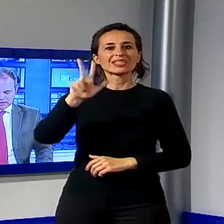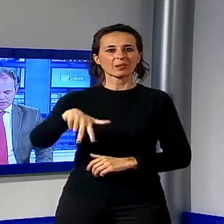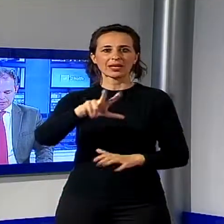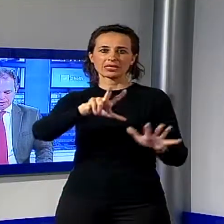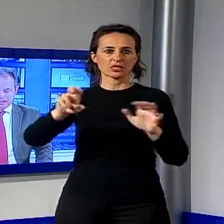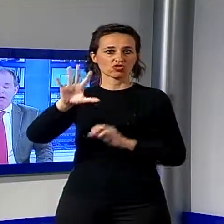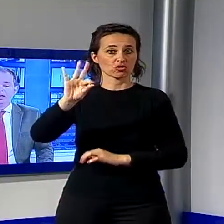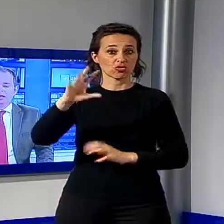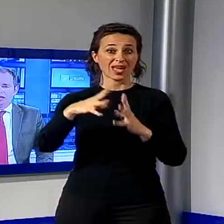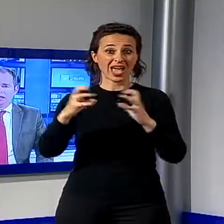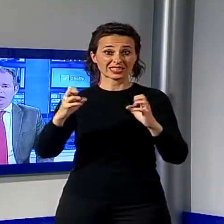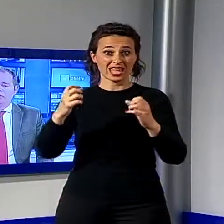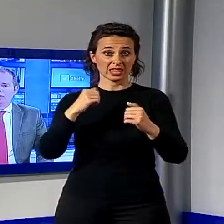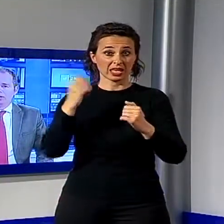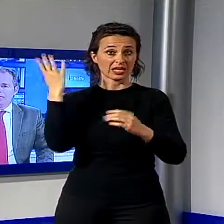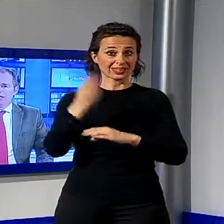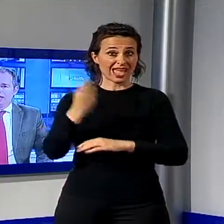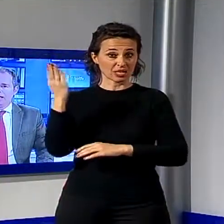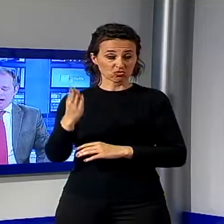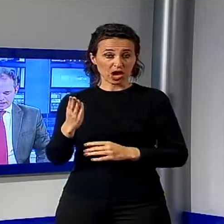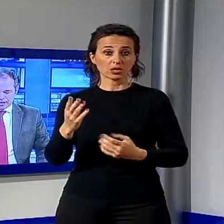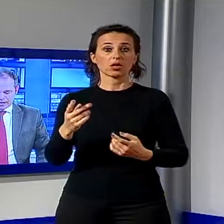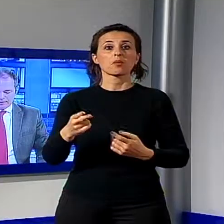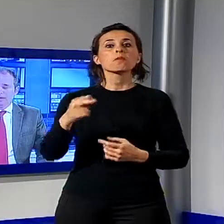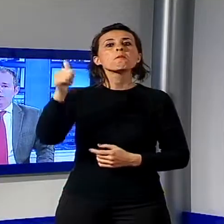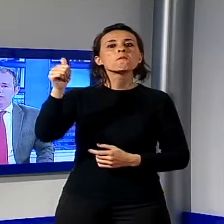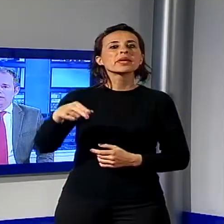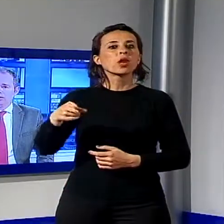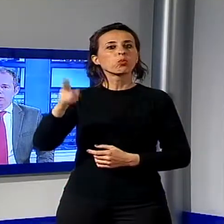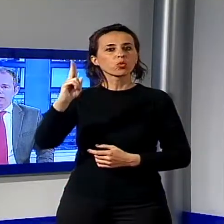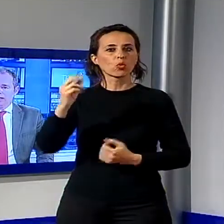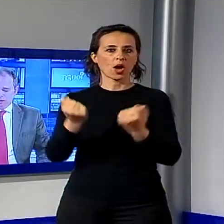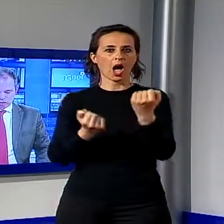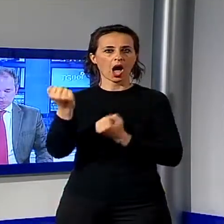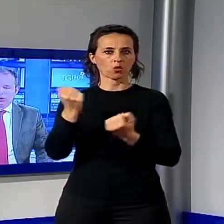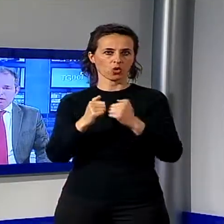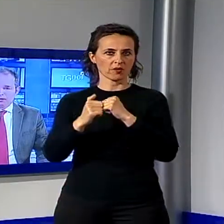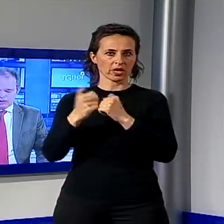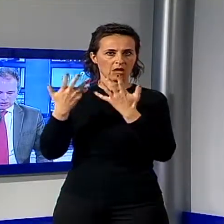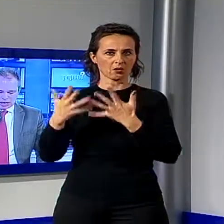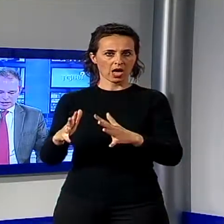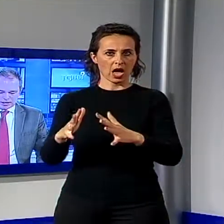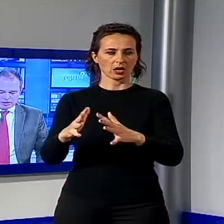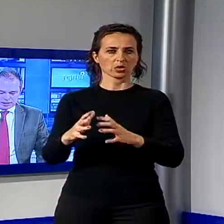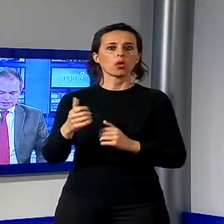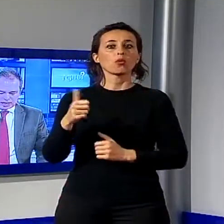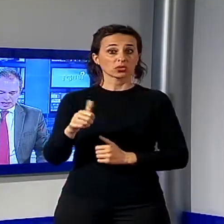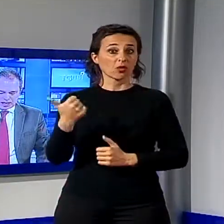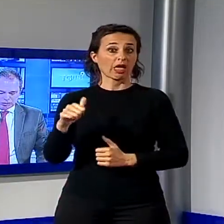tempesta e oltre mille anche i veicoli, le vetture che hanno subito danni perché c'è anche questo